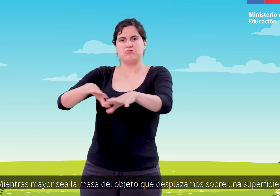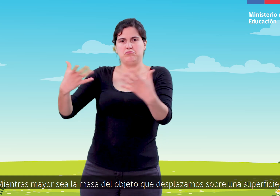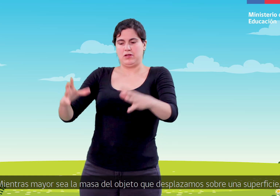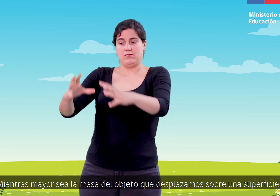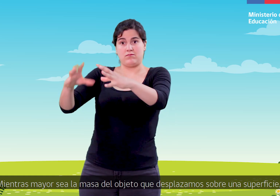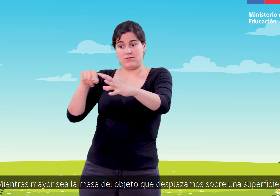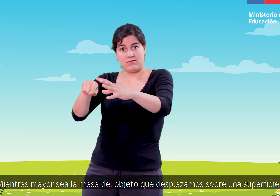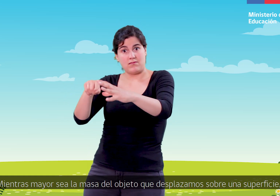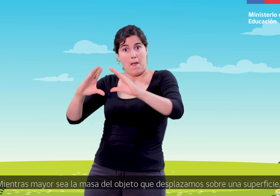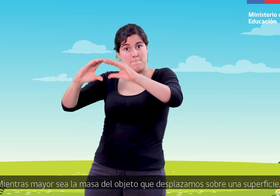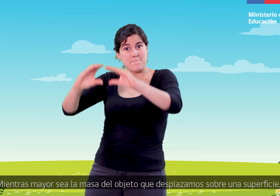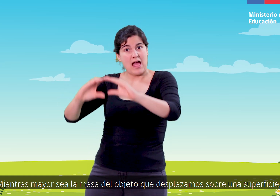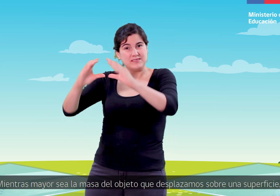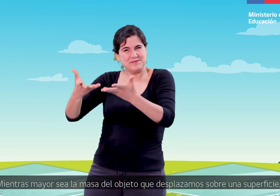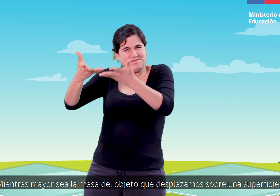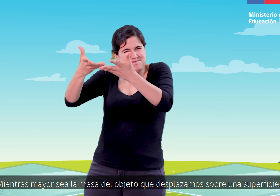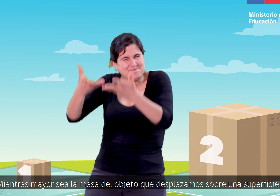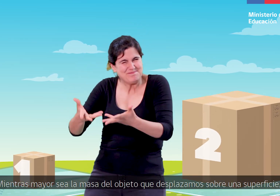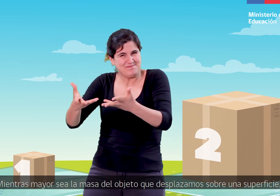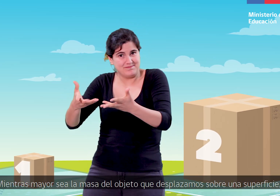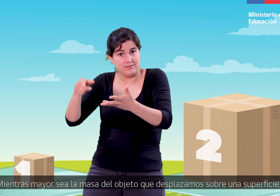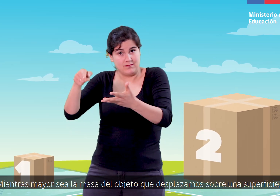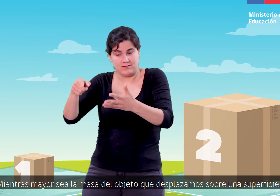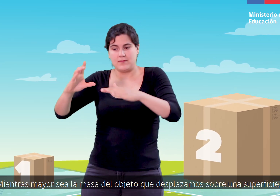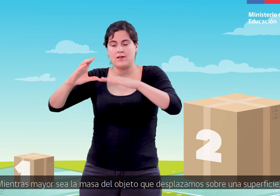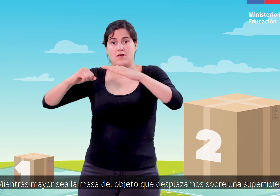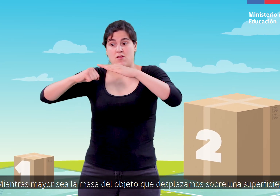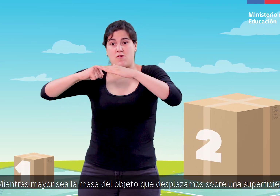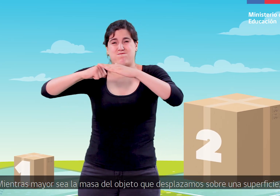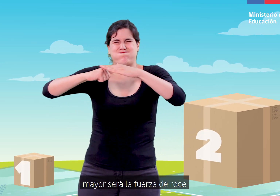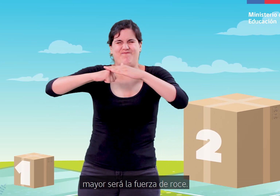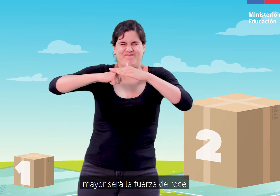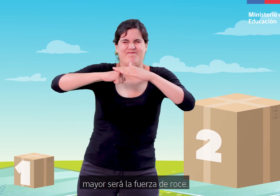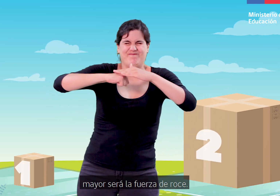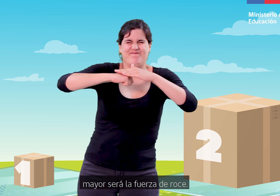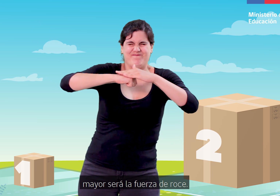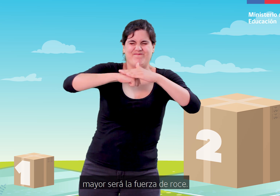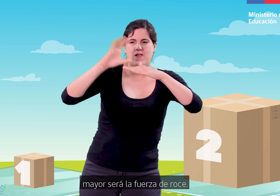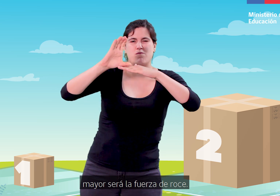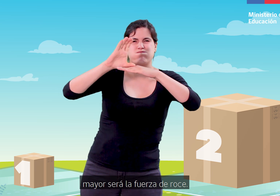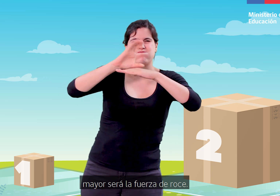Mientras mayor sea la masa del objeto que desplazamos sobre una superficie, mayor será la fuerza de roce.